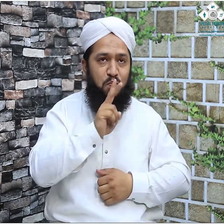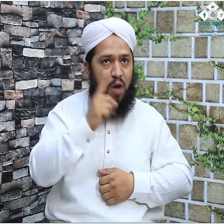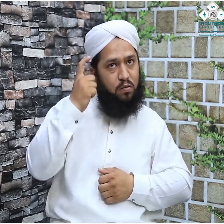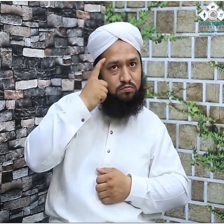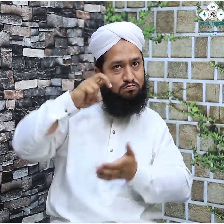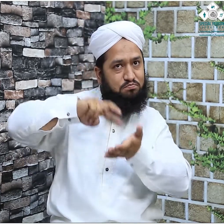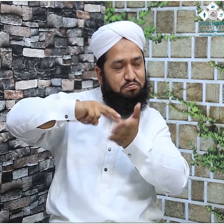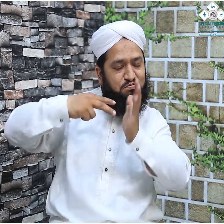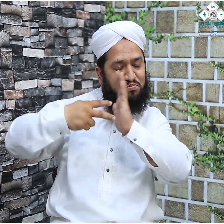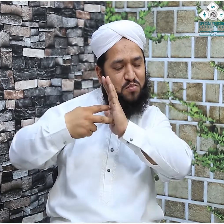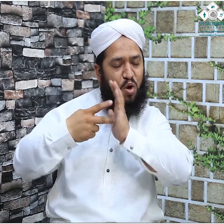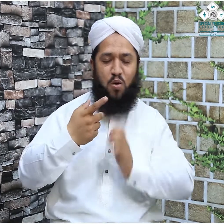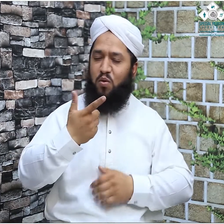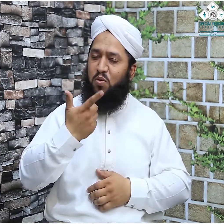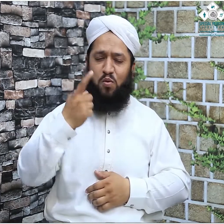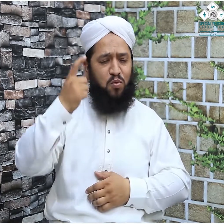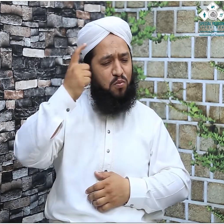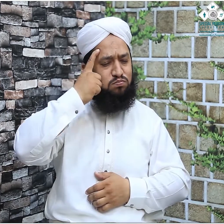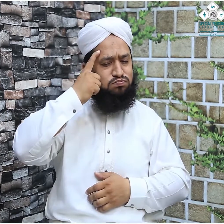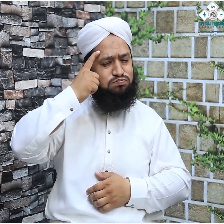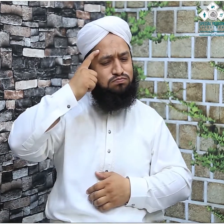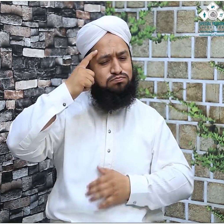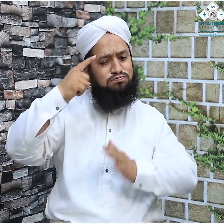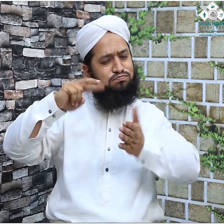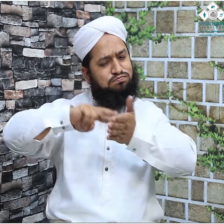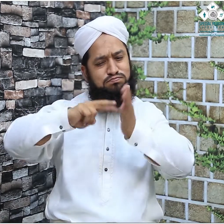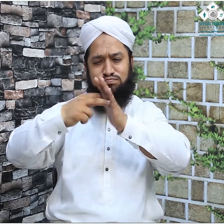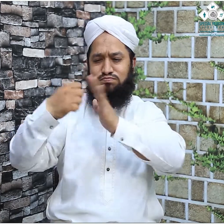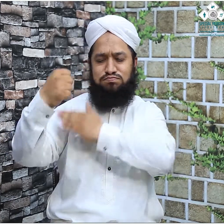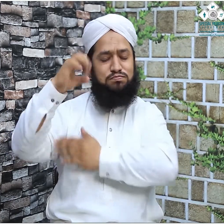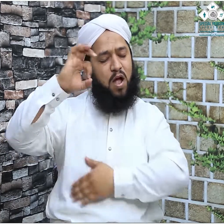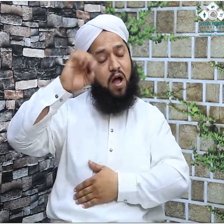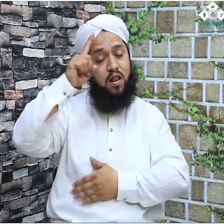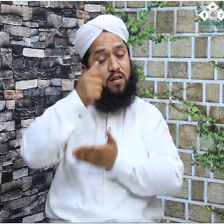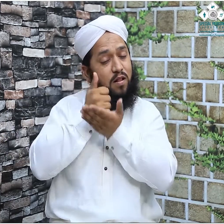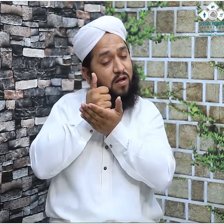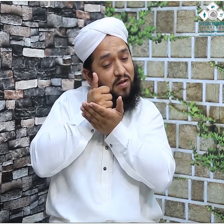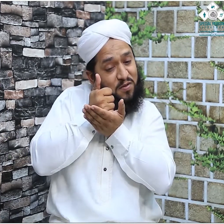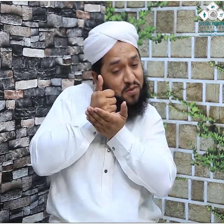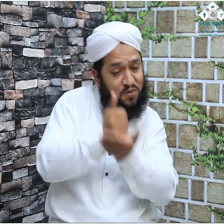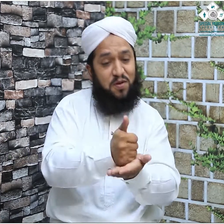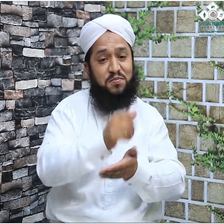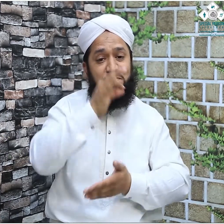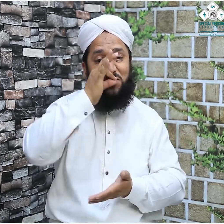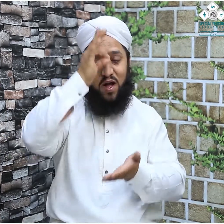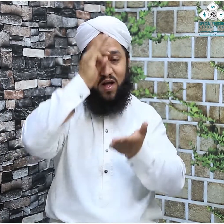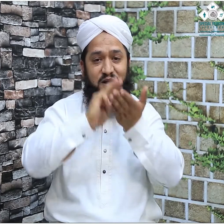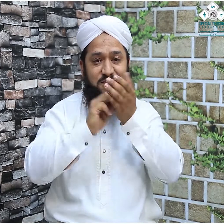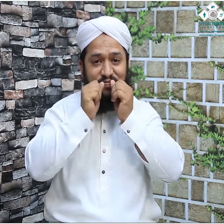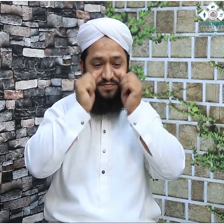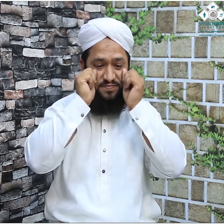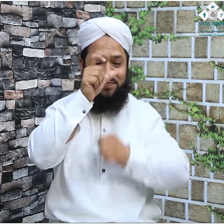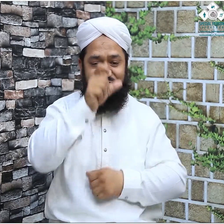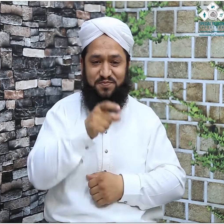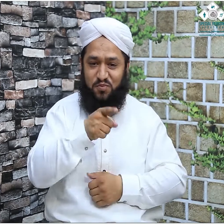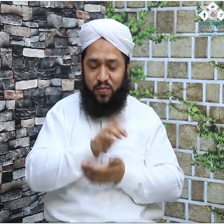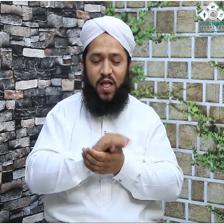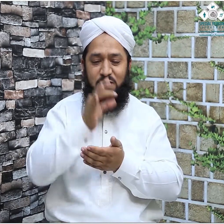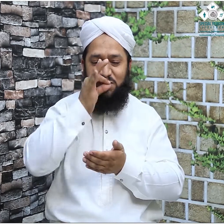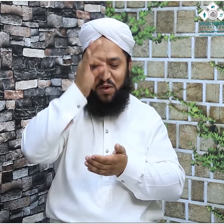تھی کیا ڈیسیشن پاور تھا پیارے آقا علیہ وسلم نے فرمایا کہ ایسا کرو ایک بڑی سی چادر کو لائے لائے جائے اور حجرِ اسوط کو اس چادر